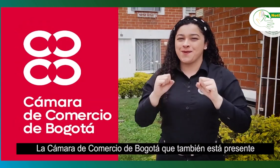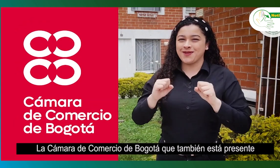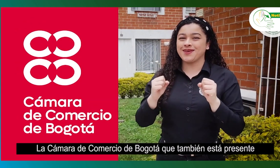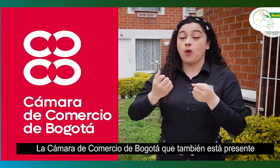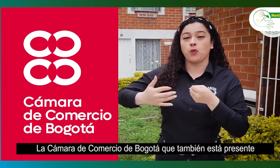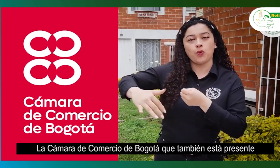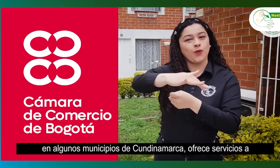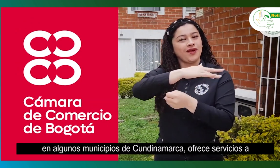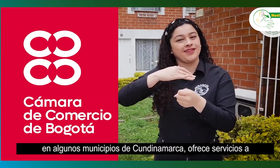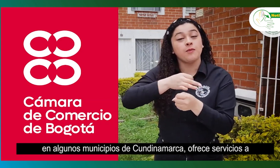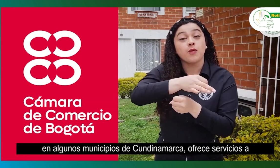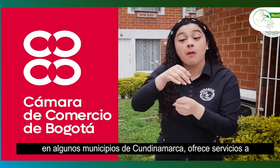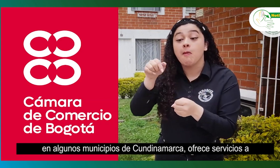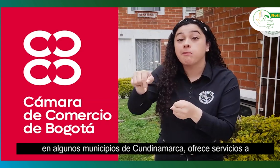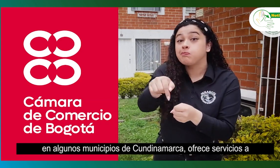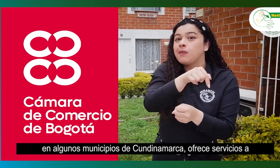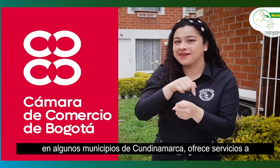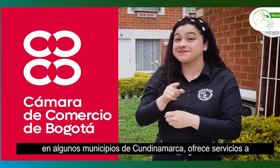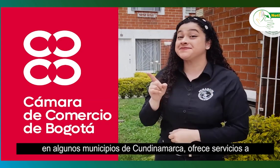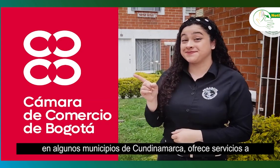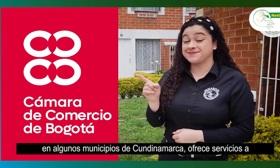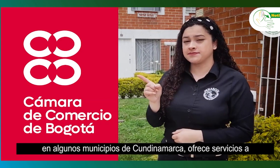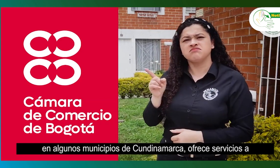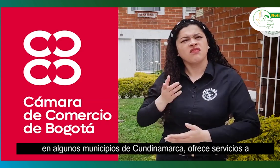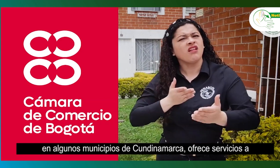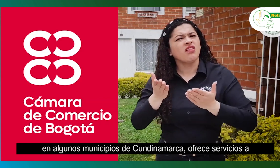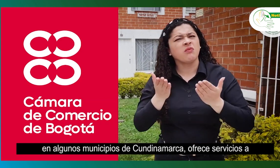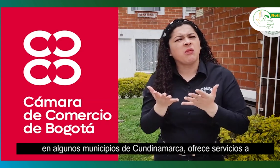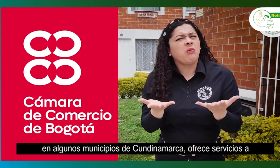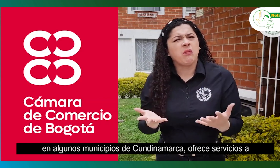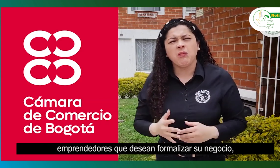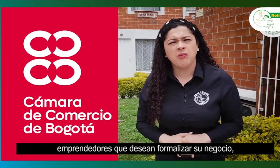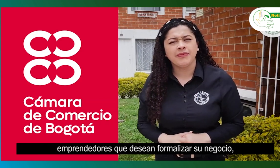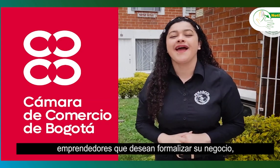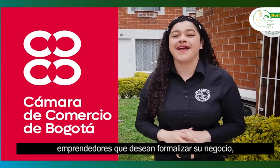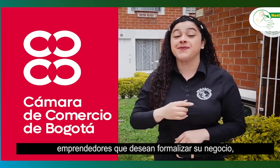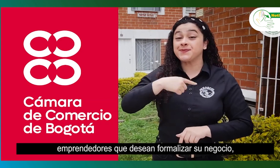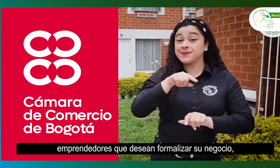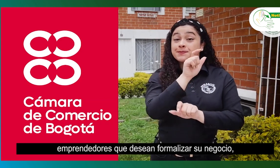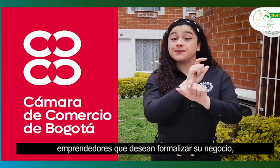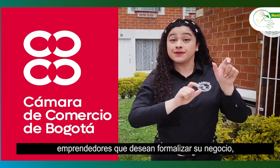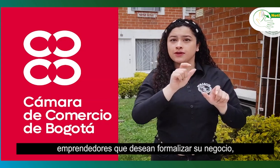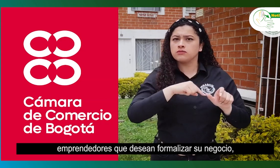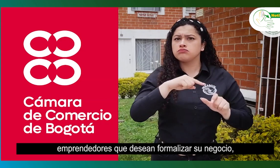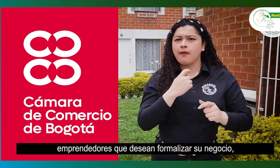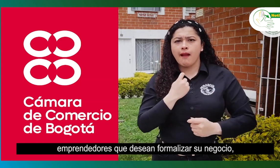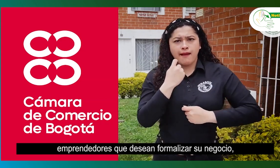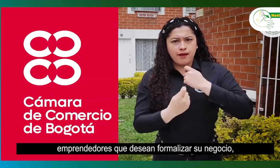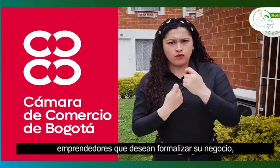está presente en algunos municipios de Cundinamarca, ofrece servicios a emprendedores que desean formalizar su negocio.